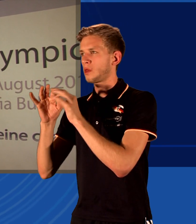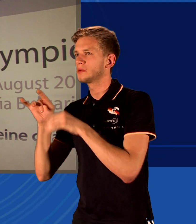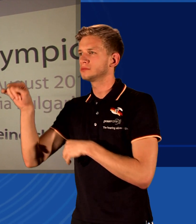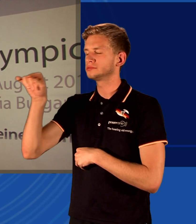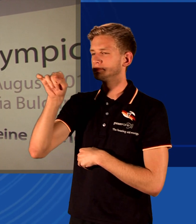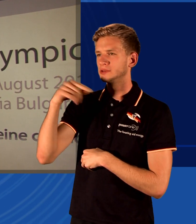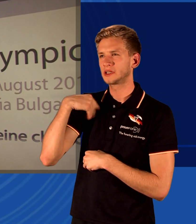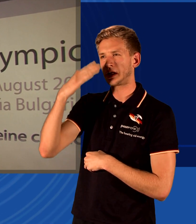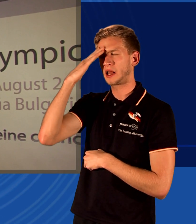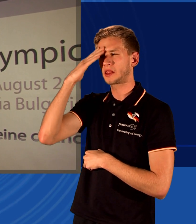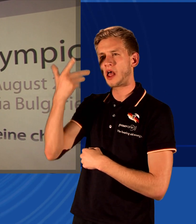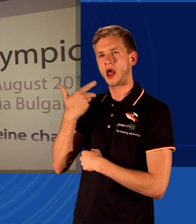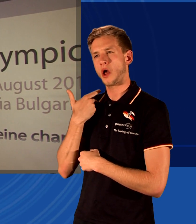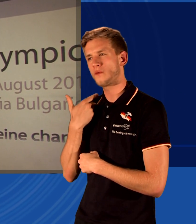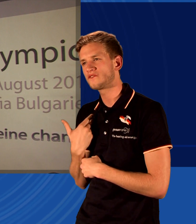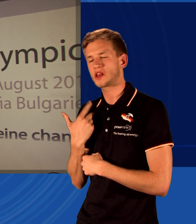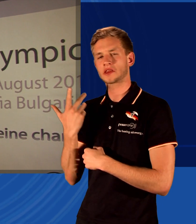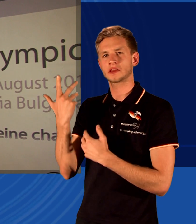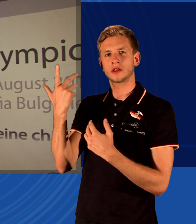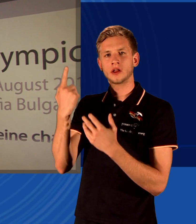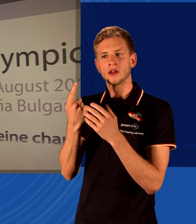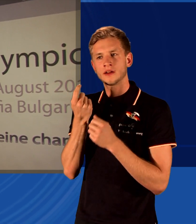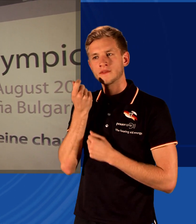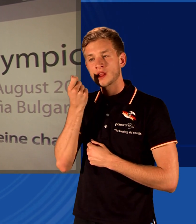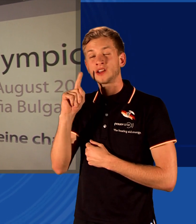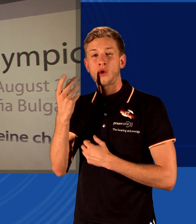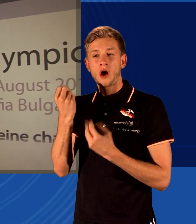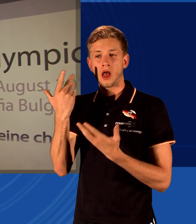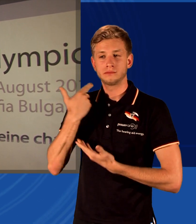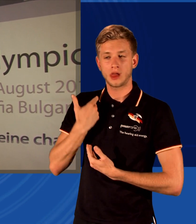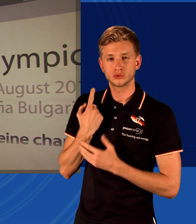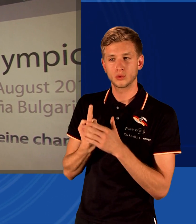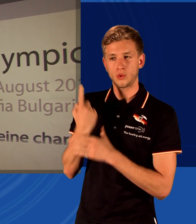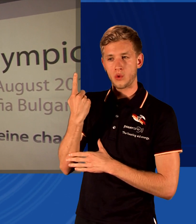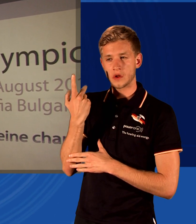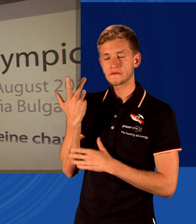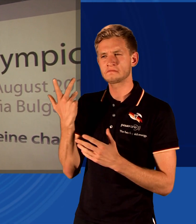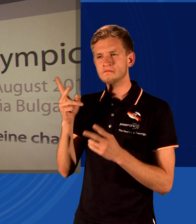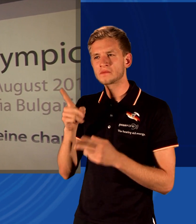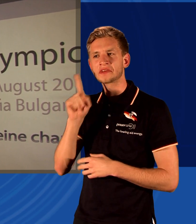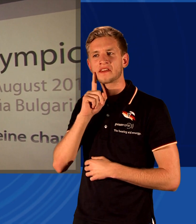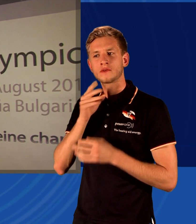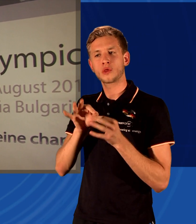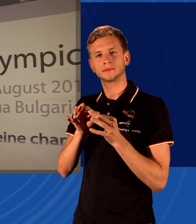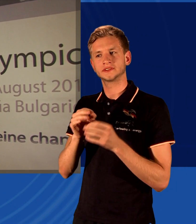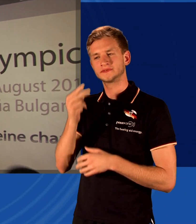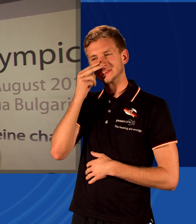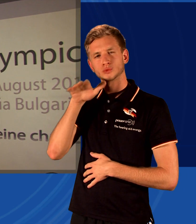Aufwand da betrieben wird, wie groß die auch finanziellen Belastungen sind, wie sieht das bei Ihnen aus, bei Ihren Deflimpics? Ja,